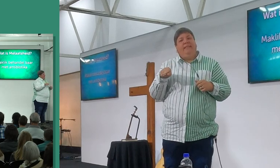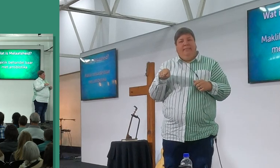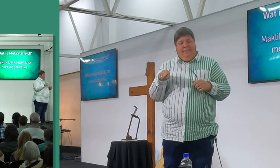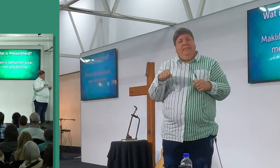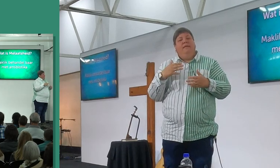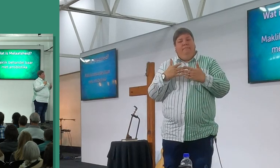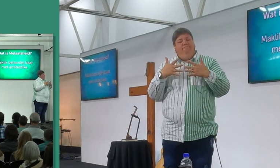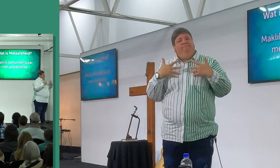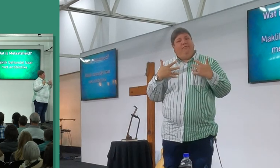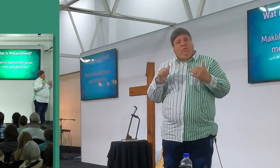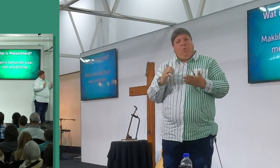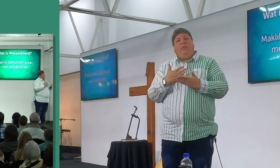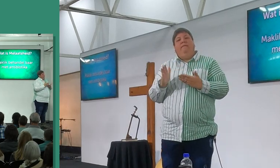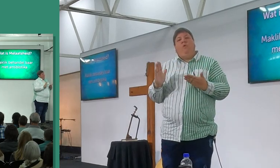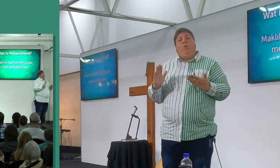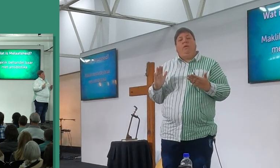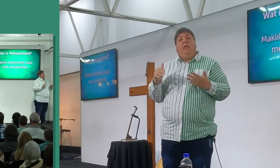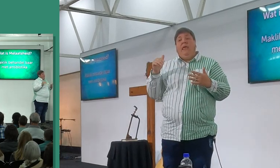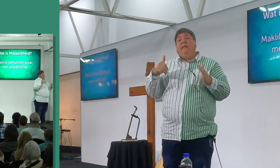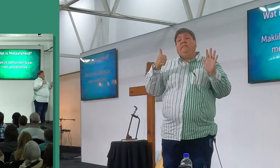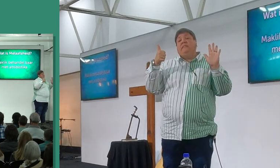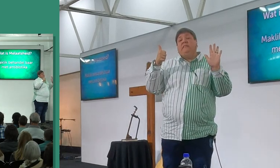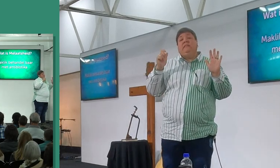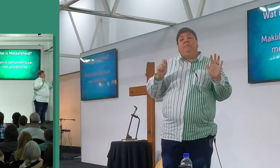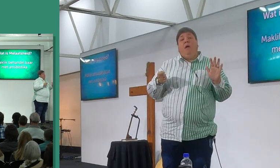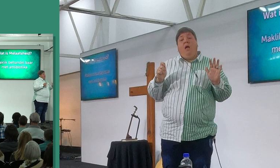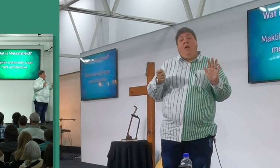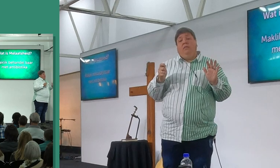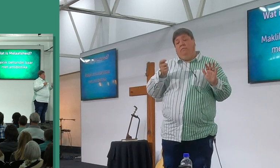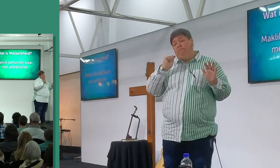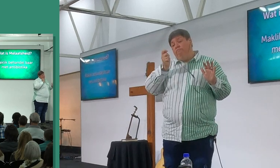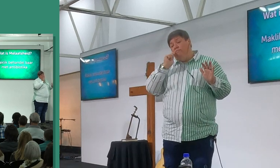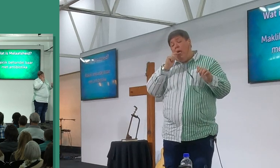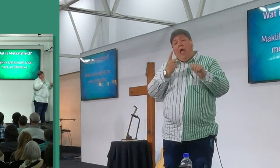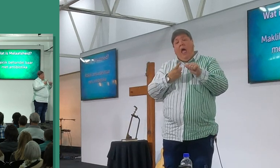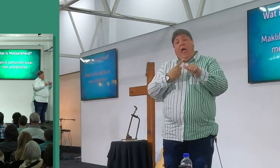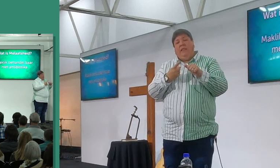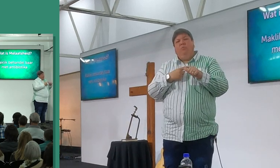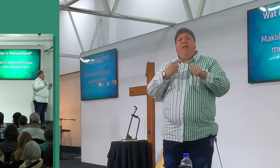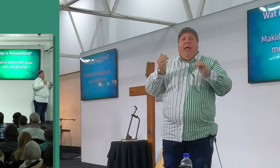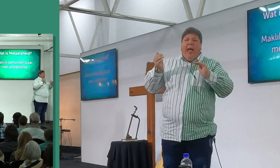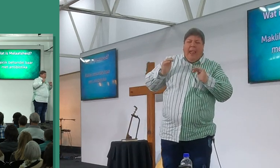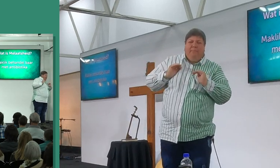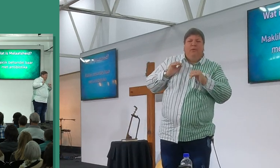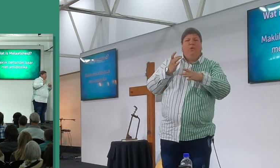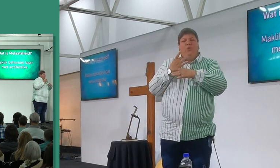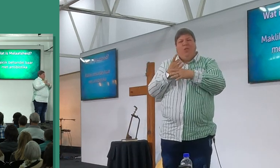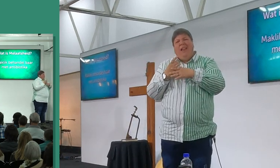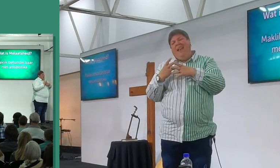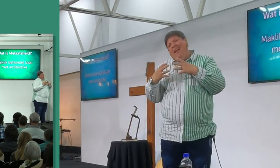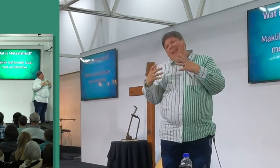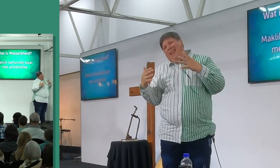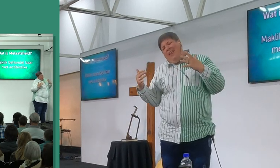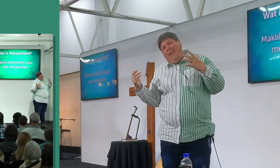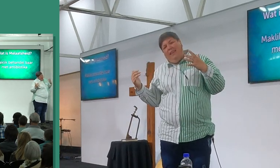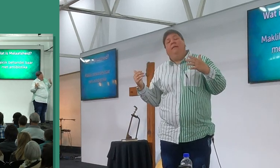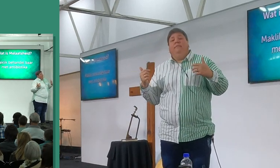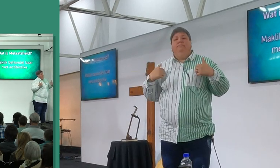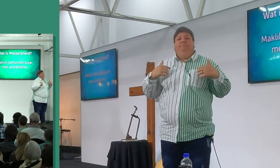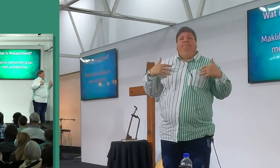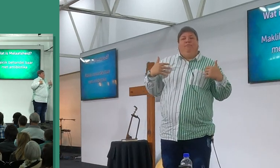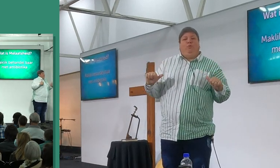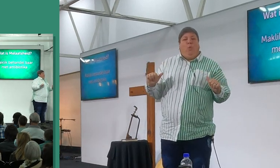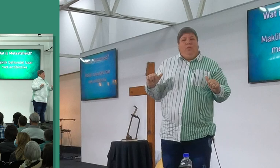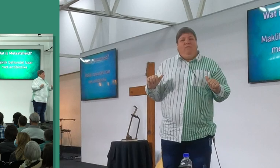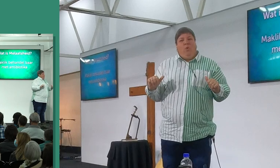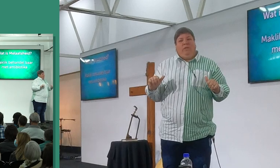om gezond te word, en om, in een kwestie van 6 maand is een antibiotika, medische personeel, help my, Johanne, weet of dit so is, heel te mal, maar iets